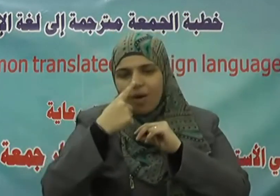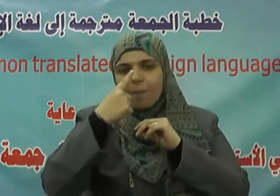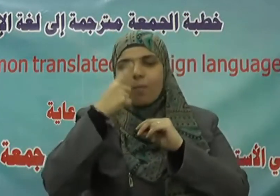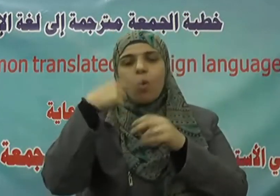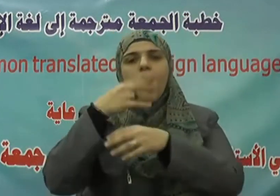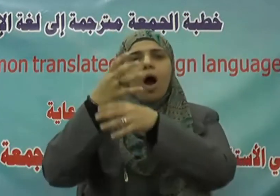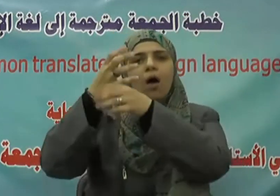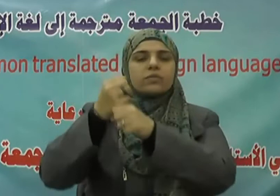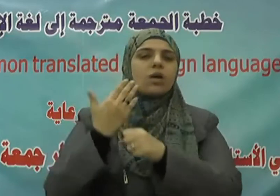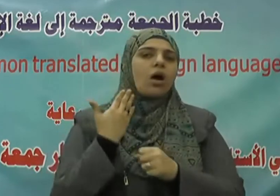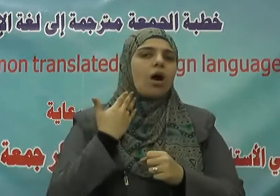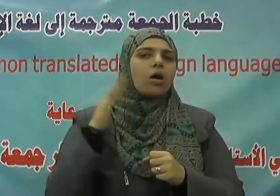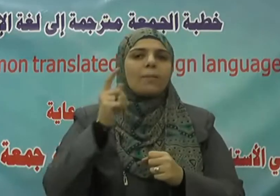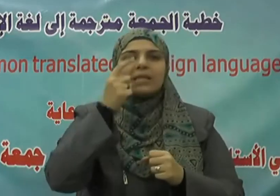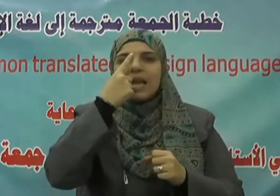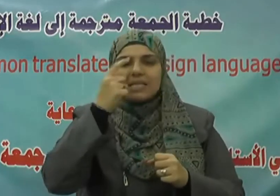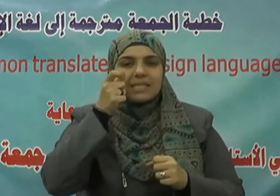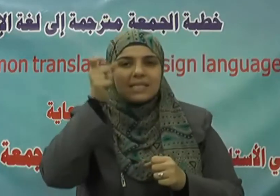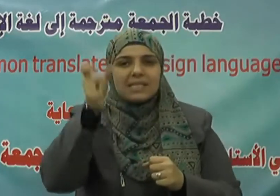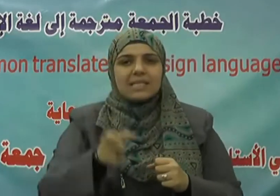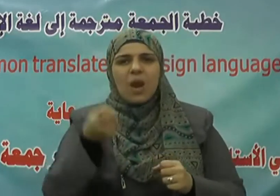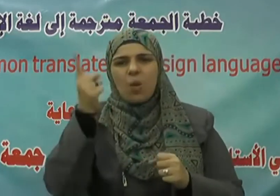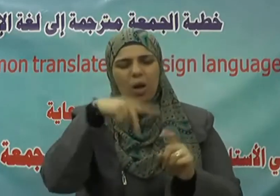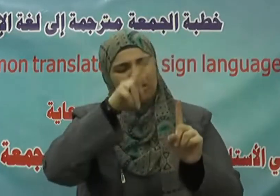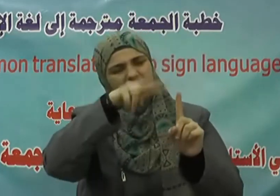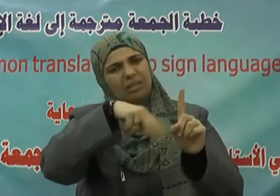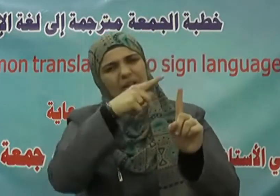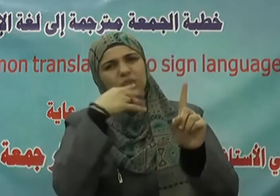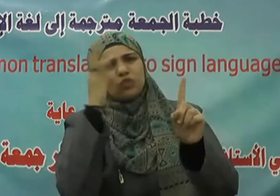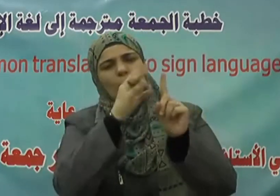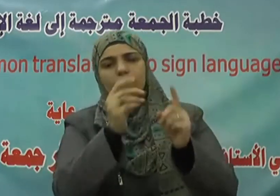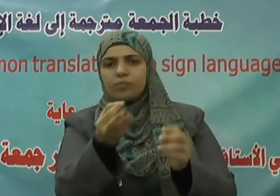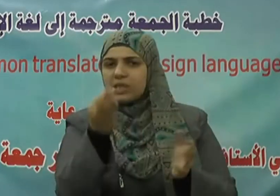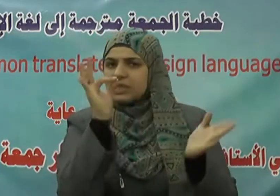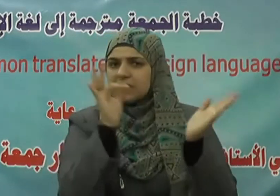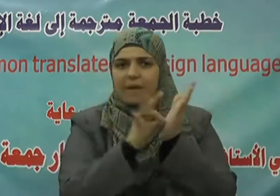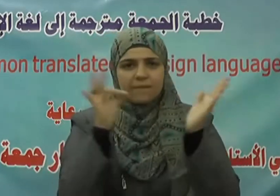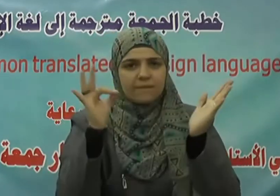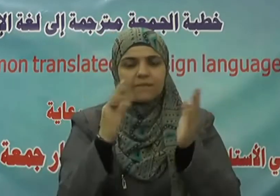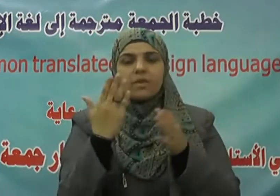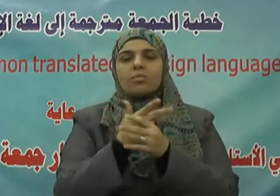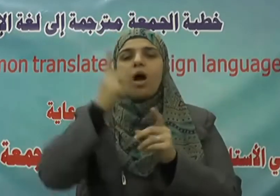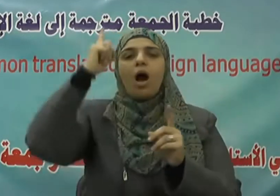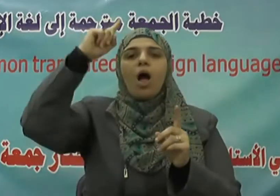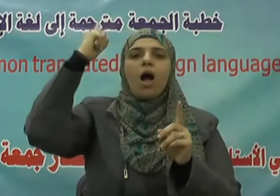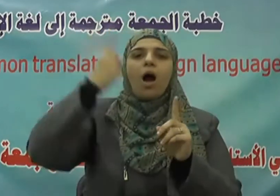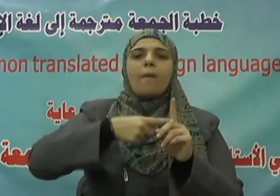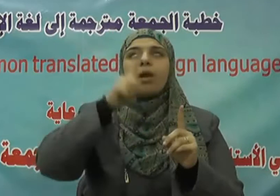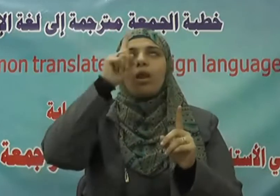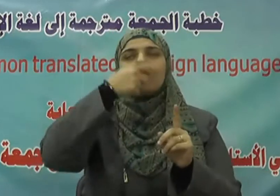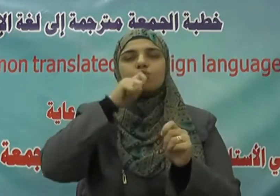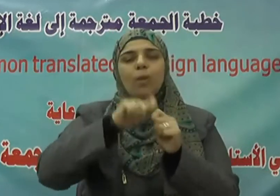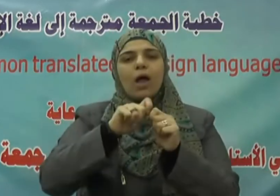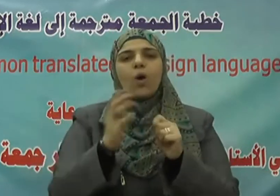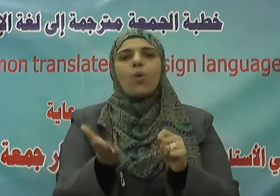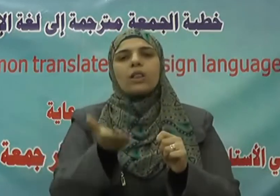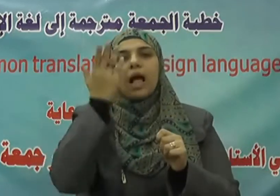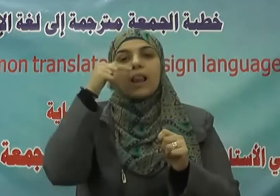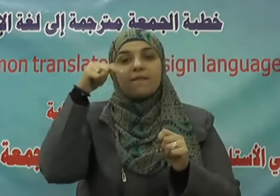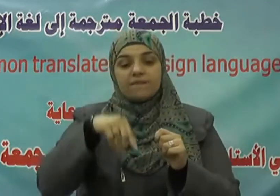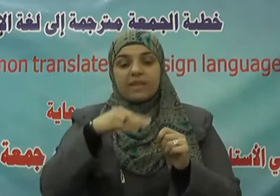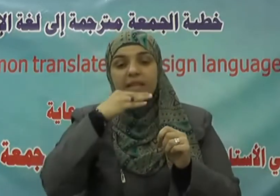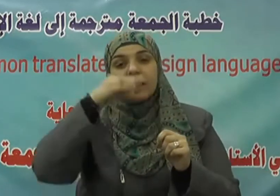كرامته وعدم امتهانه فهذا أمر الله عز وجل في كتابه